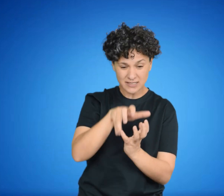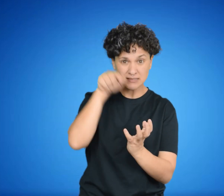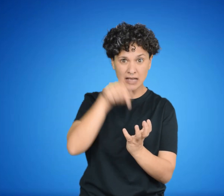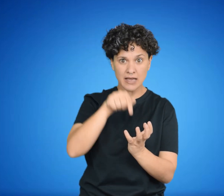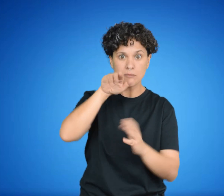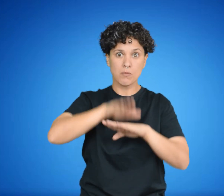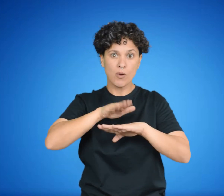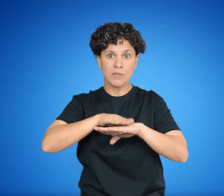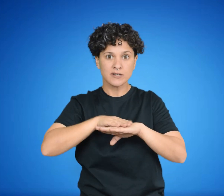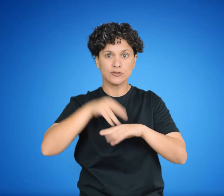clases.